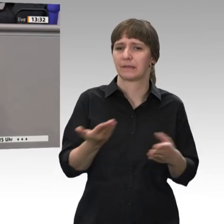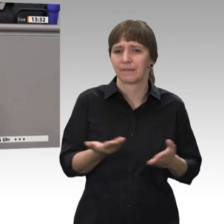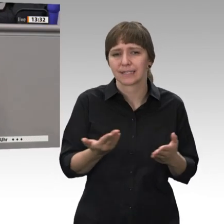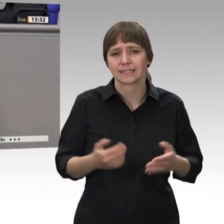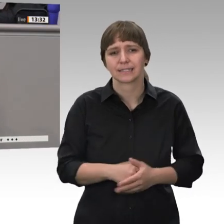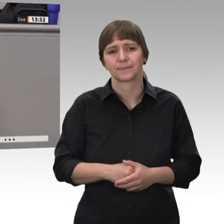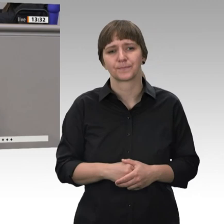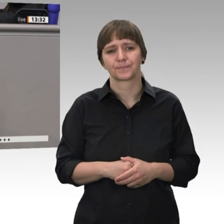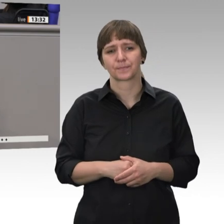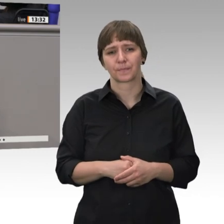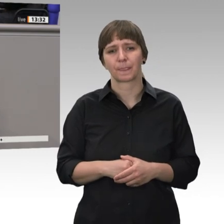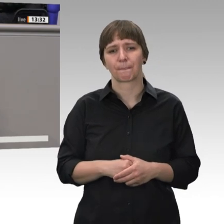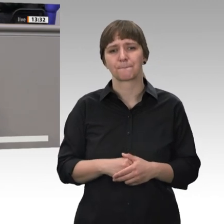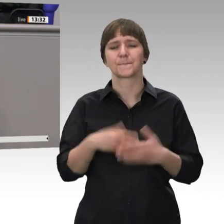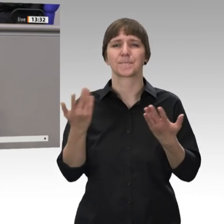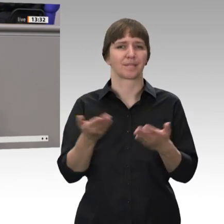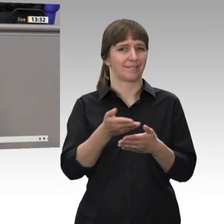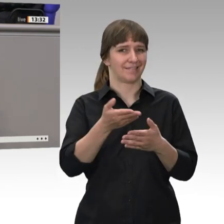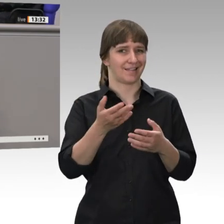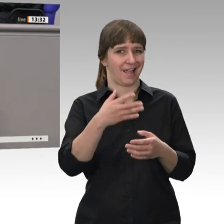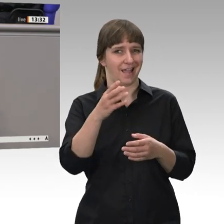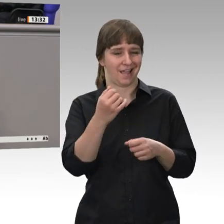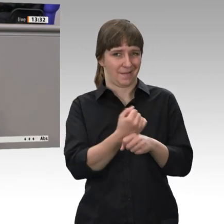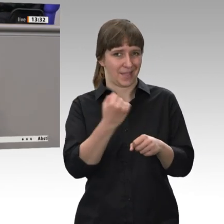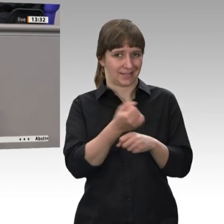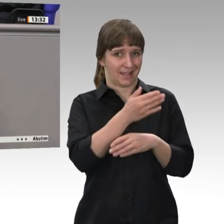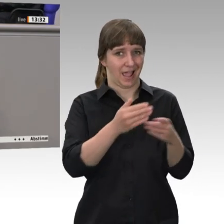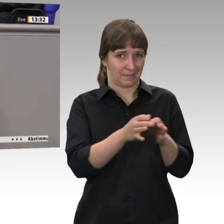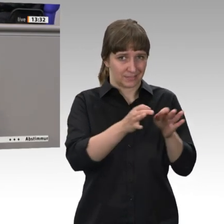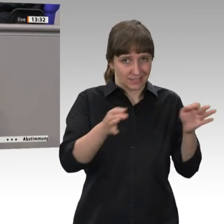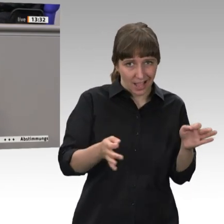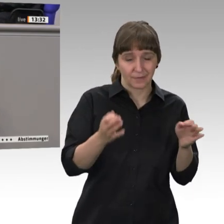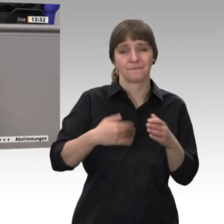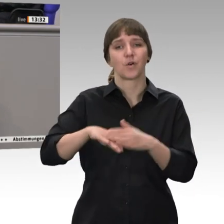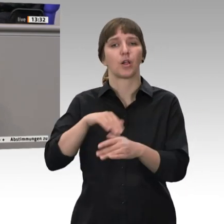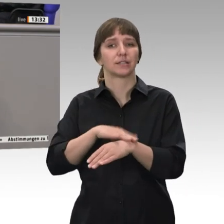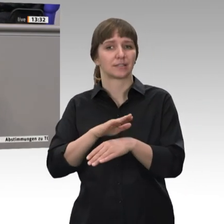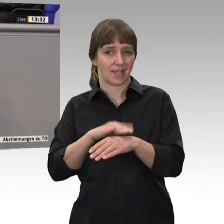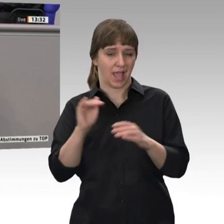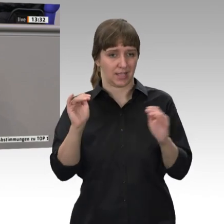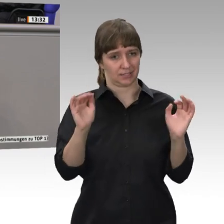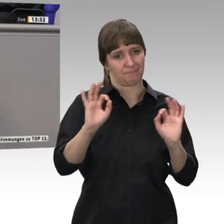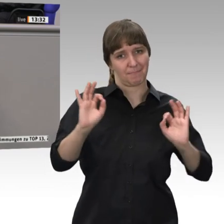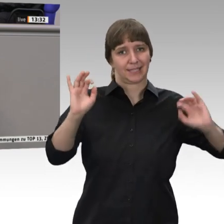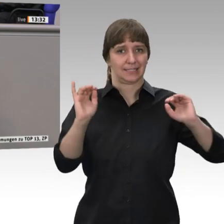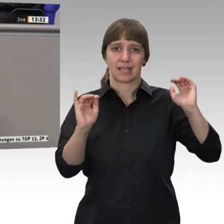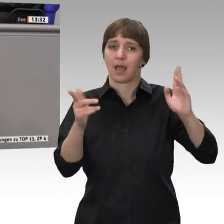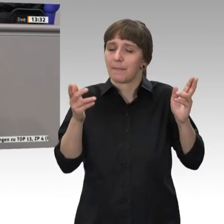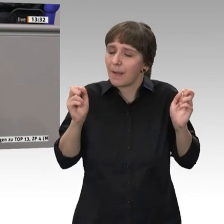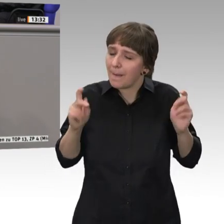dass die Halbtagsbeschäftigungen wesentlich besser gestört werden als Vollzeitbeschäftigte. Aber sei es drum. Das ist der Kompromiss. Aber ich